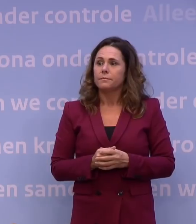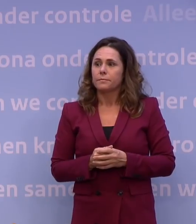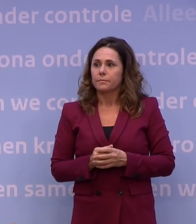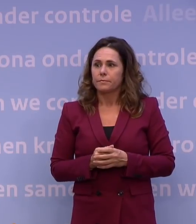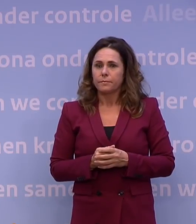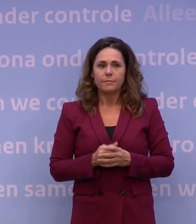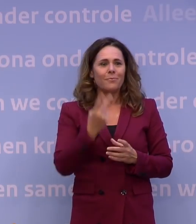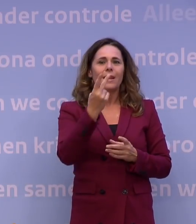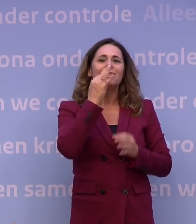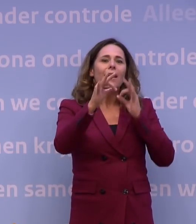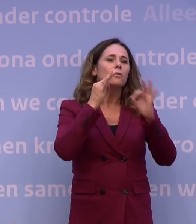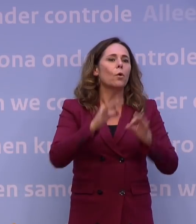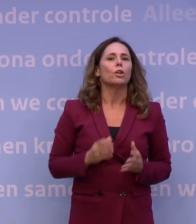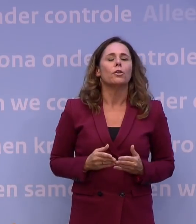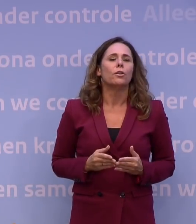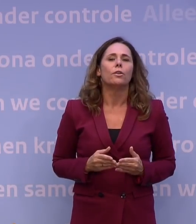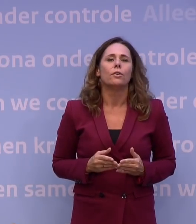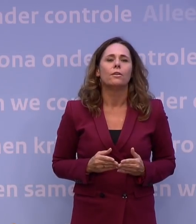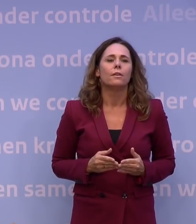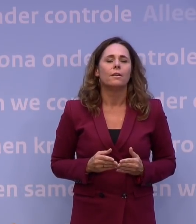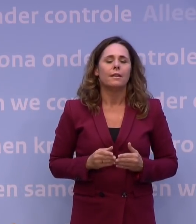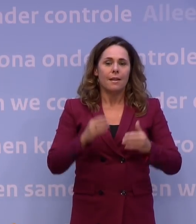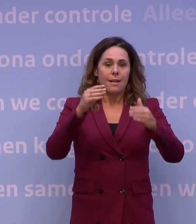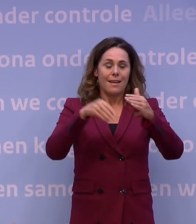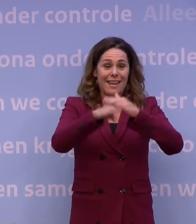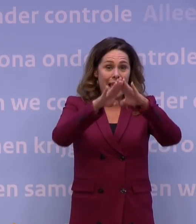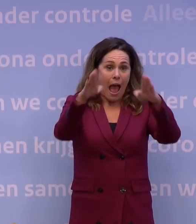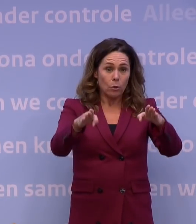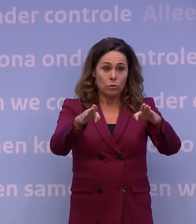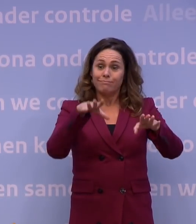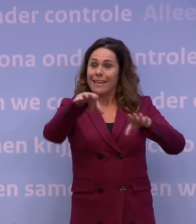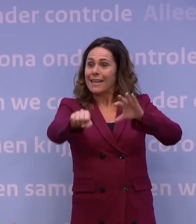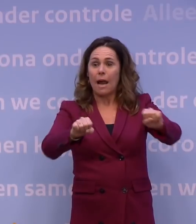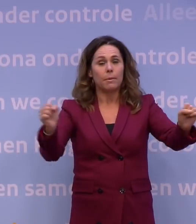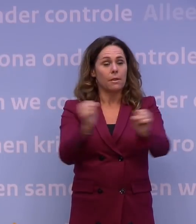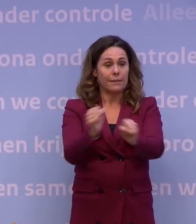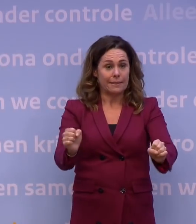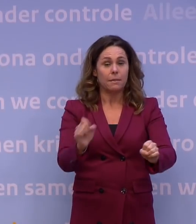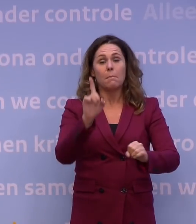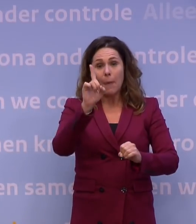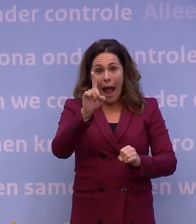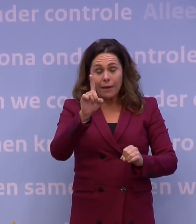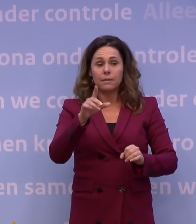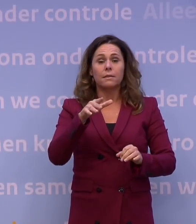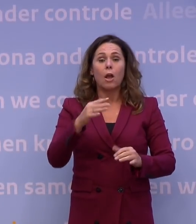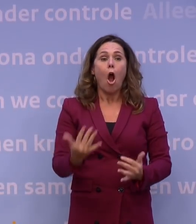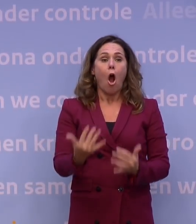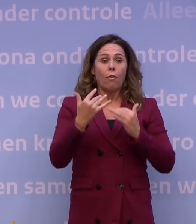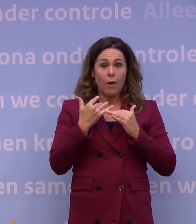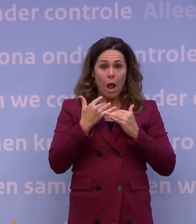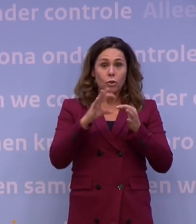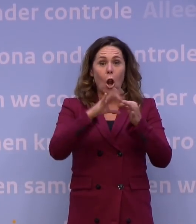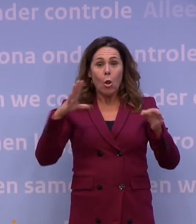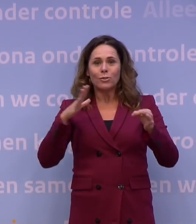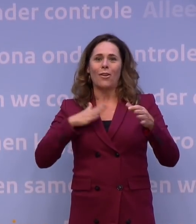eerste antwoord is dat je in algemene zin niet achter de voordeur kan handhaven. Maar feit is wel dat als er overlast is, dat je los van corona wel kunt